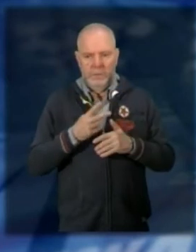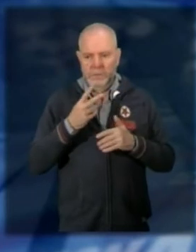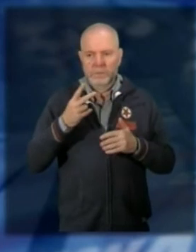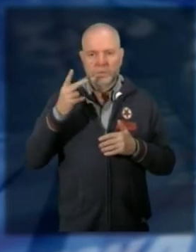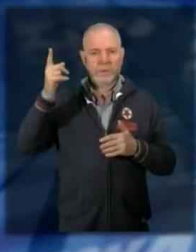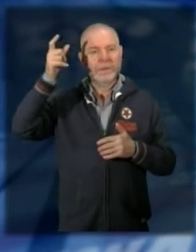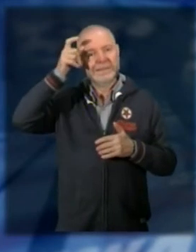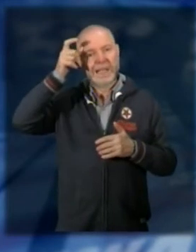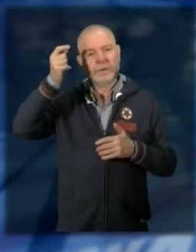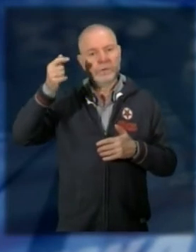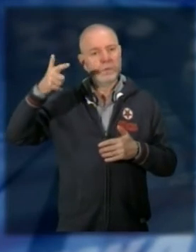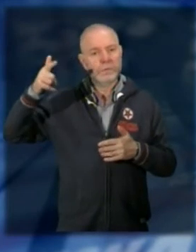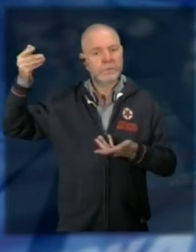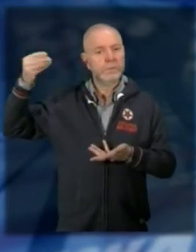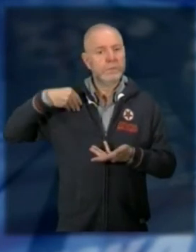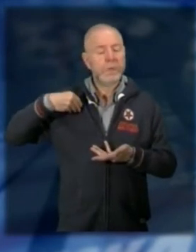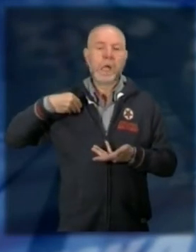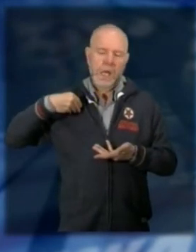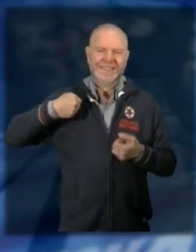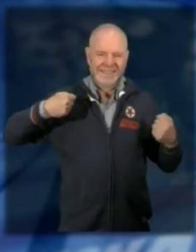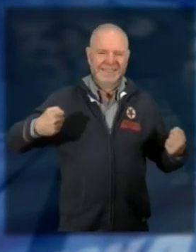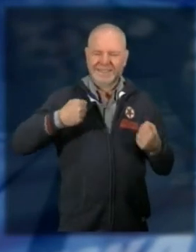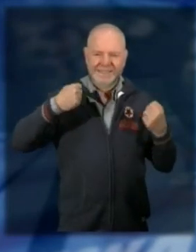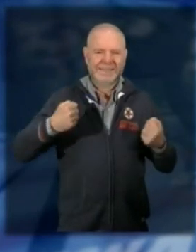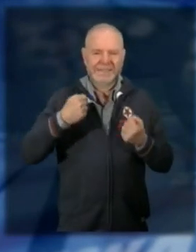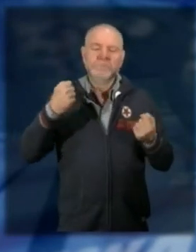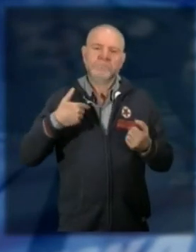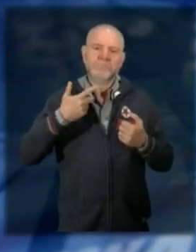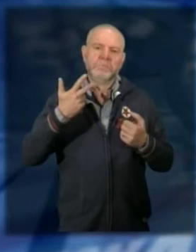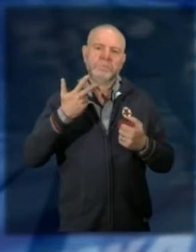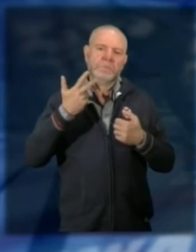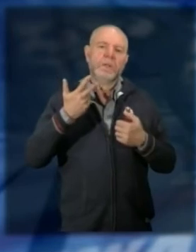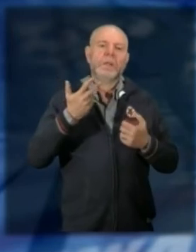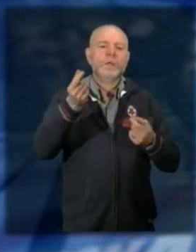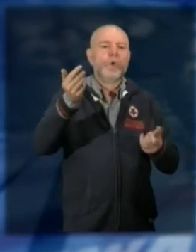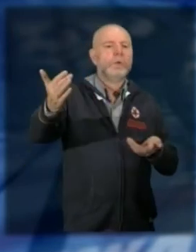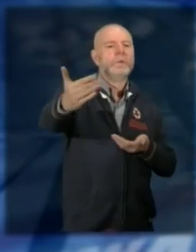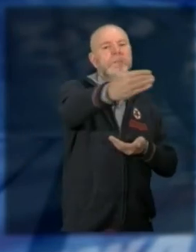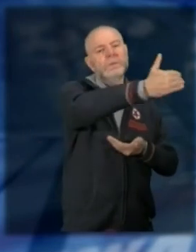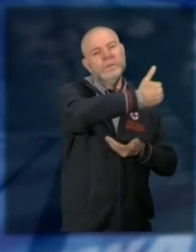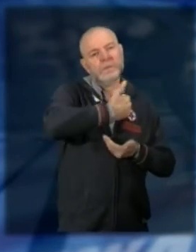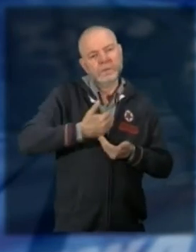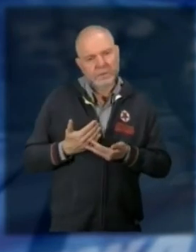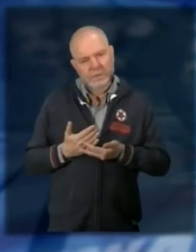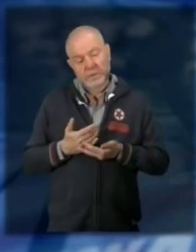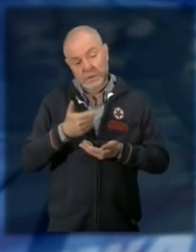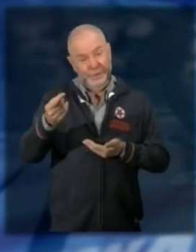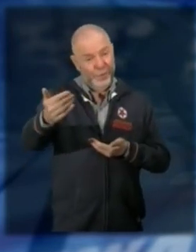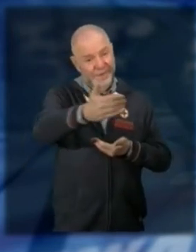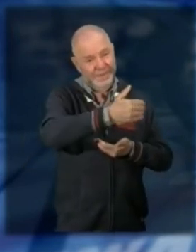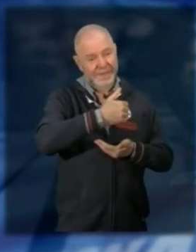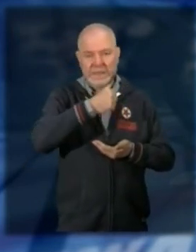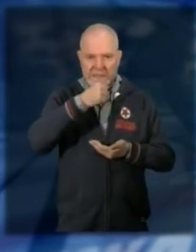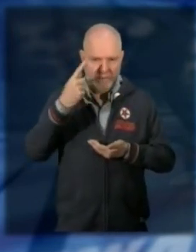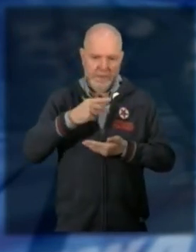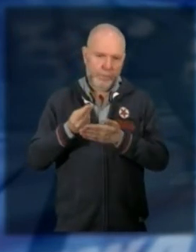statali piangono abbiamo intrapreso questa campagna di crowdfunding che serve appunto a raccogliere il denaro necessario